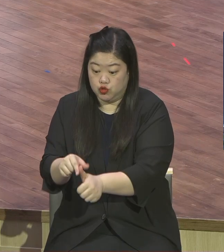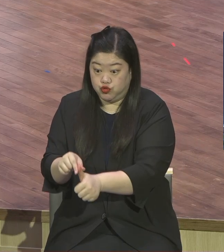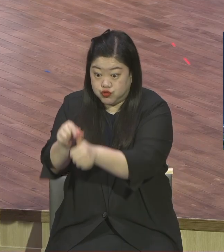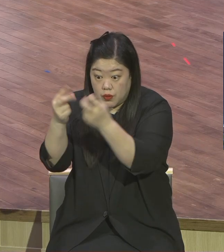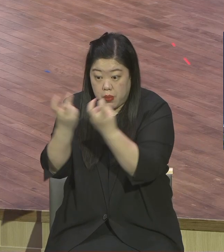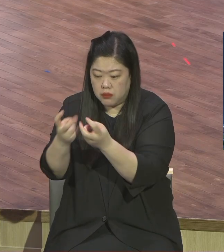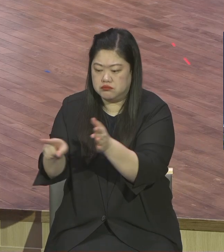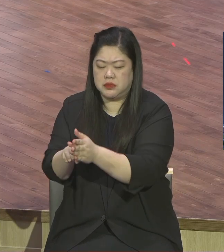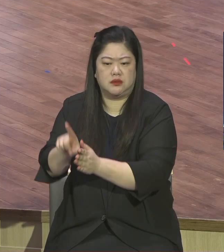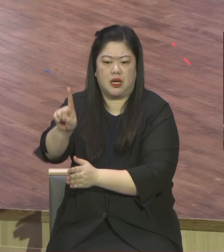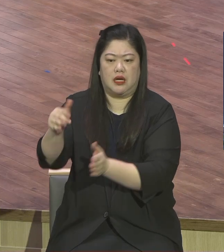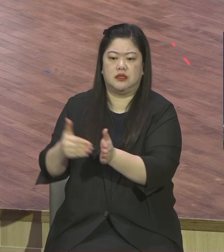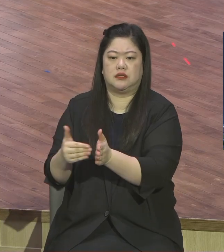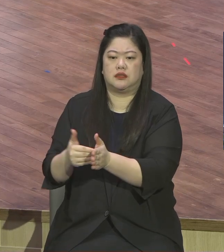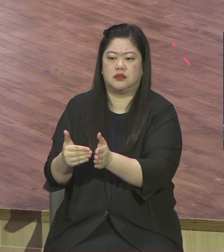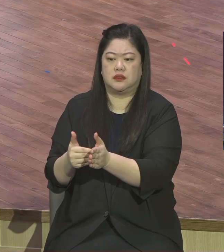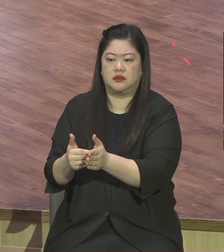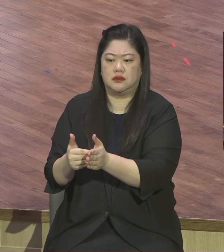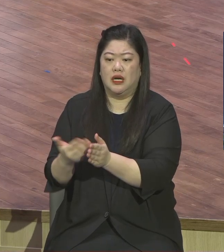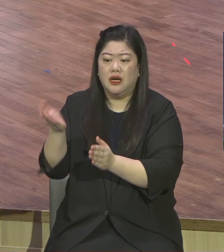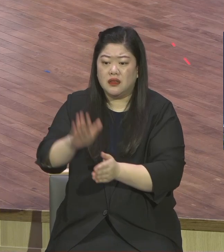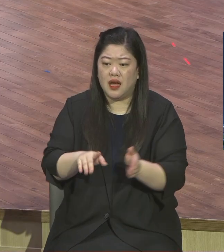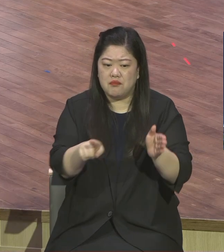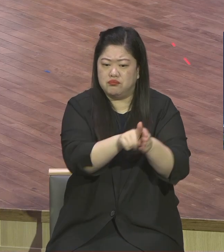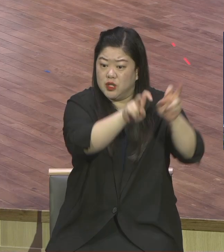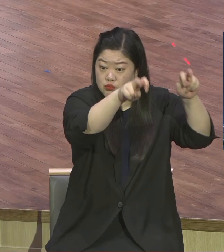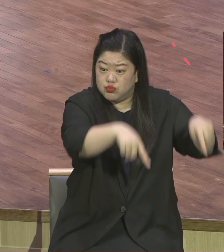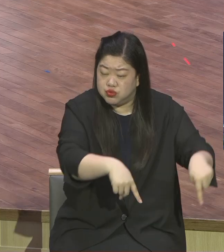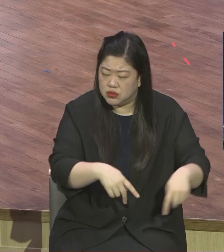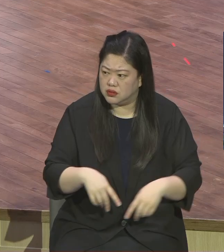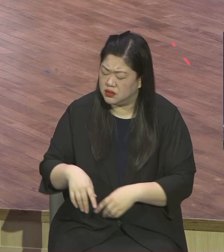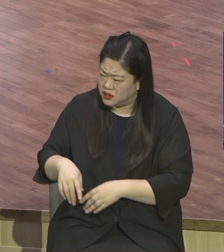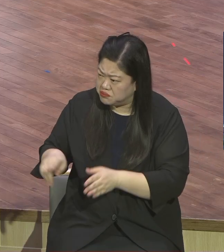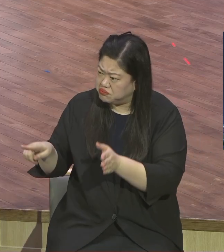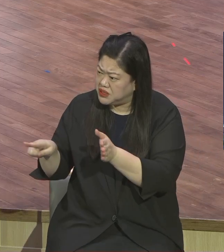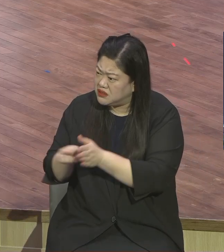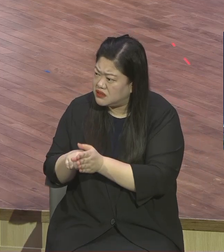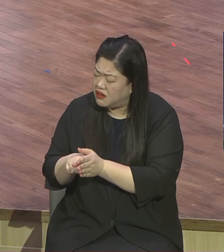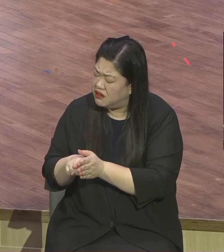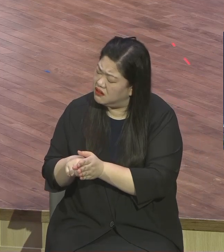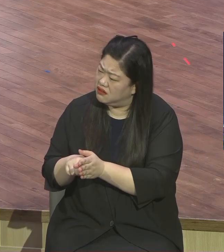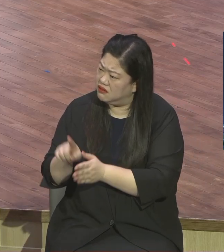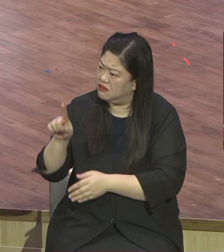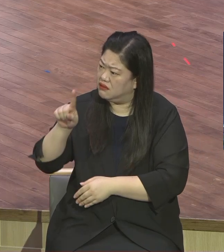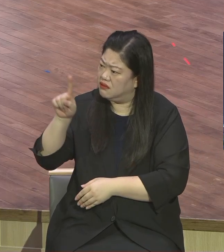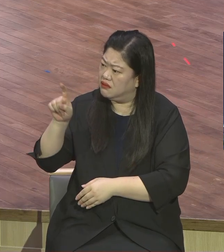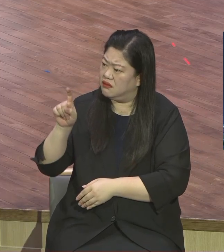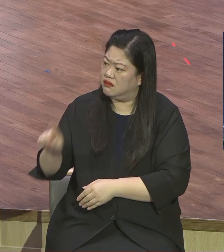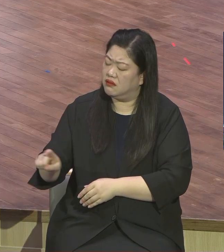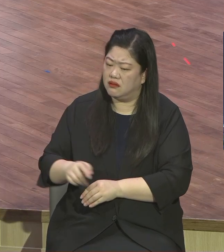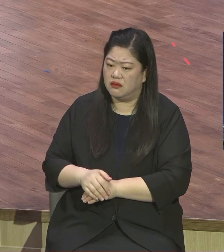이것이 불신자들 우리 기독교인들 볼 때 이해가 안 되는 건 니나나나 하는데 전혀 다르거든요.